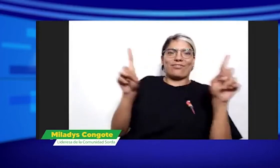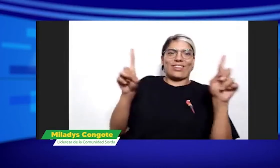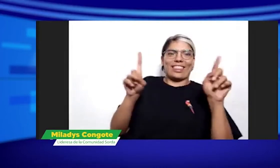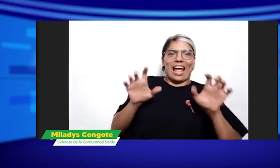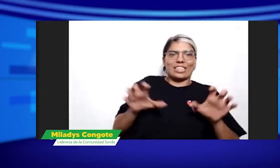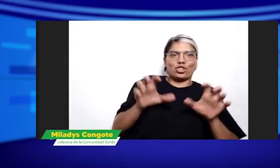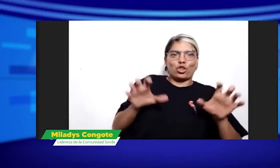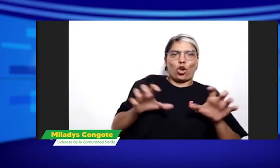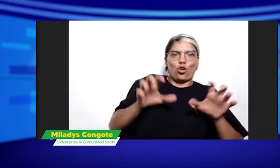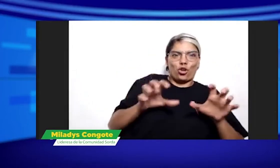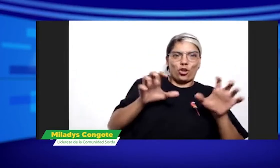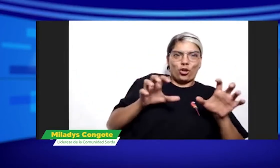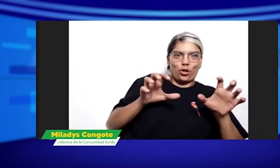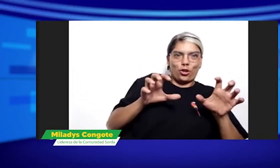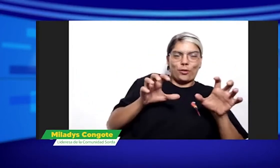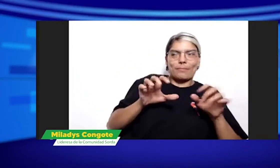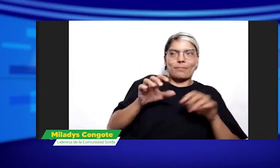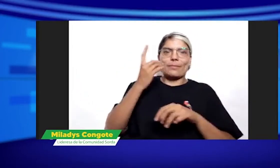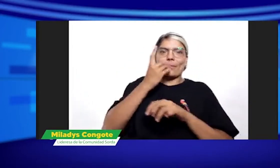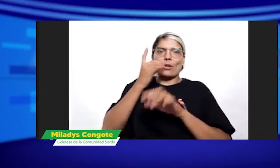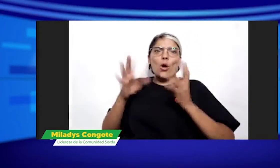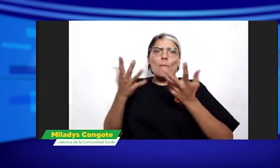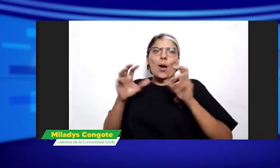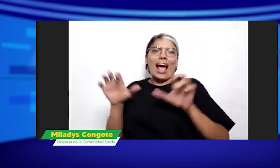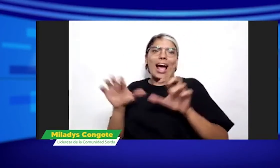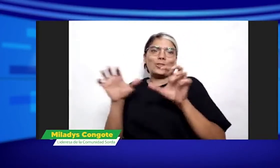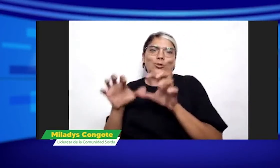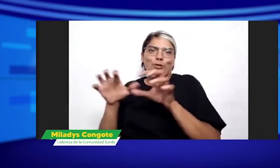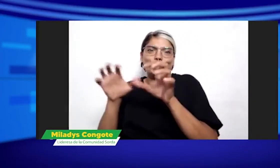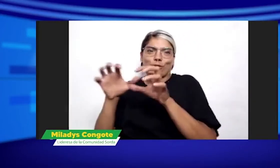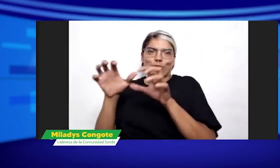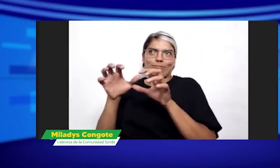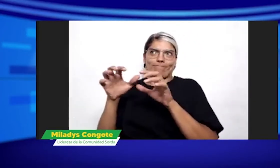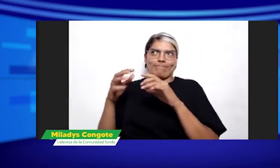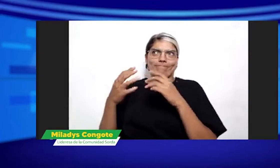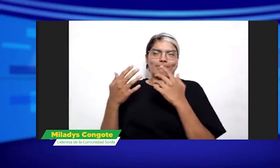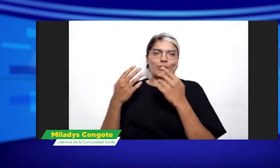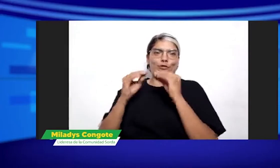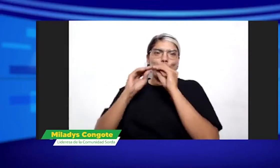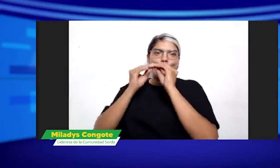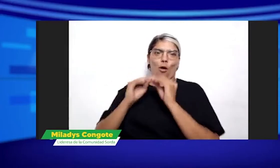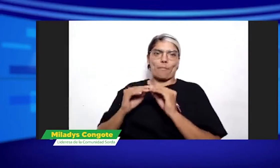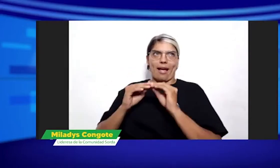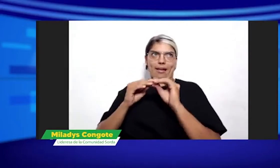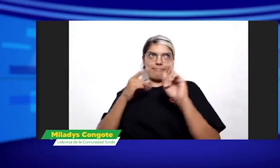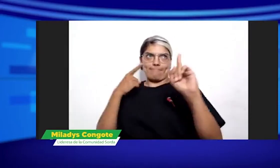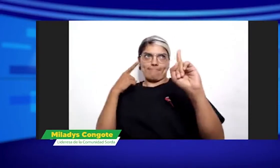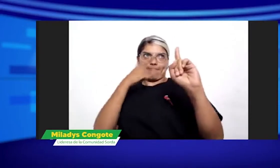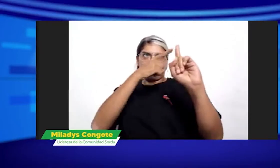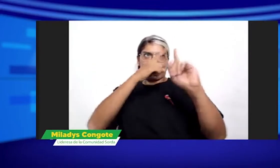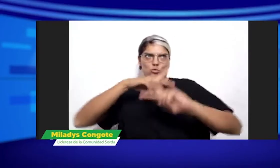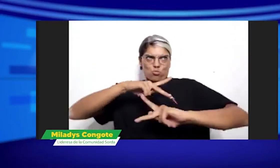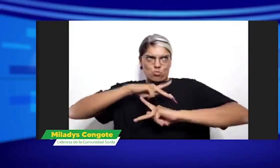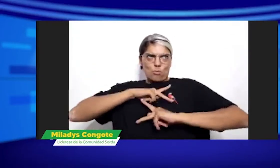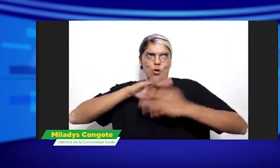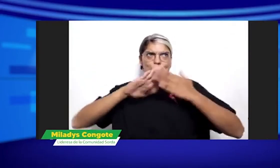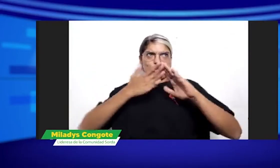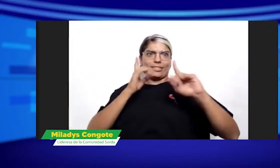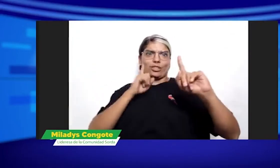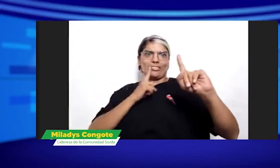partimos de un punto inicial, pero similar, pero en las acciones diferimos. Tenemos distintas formas